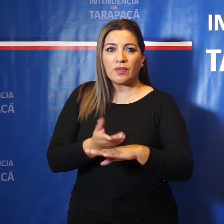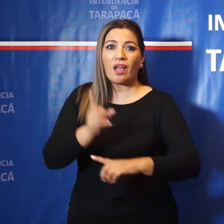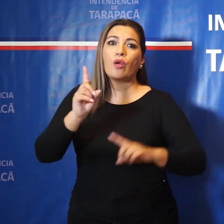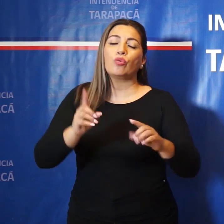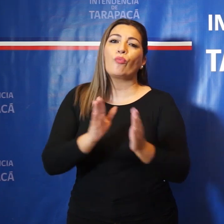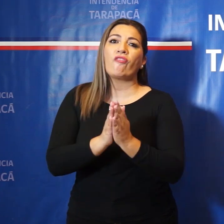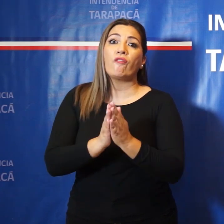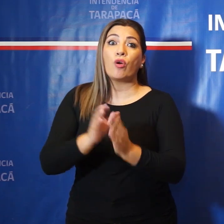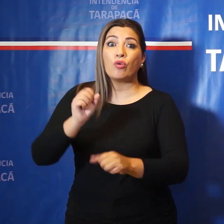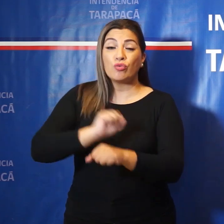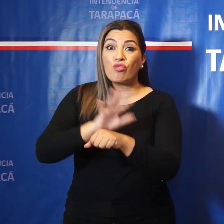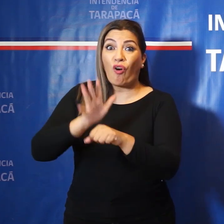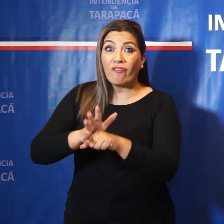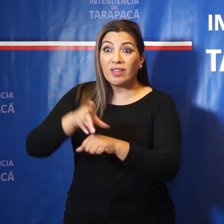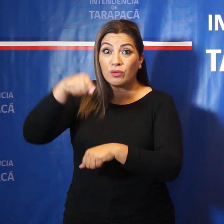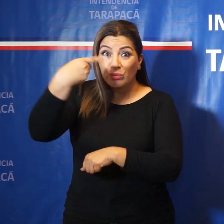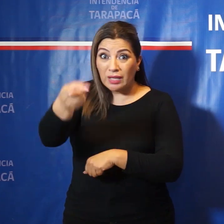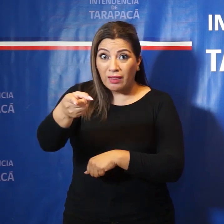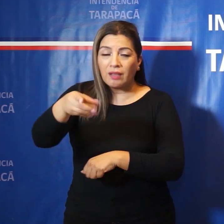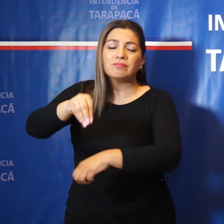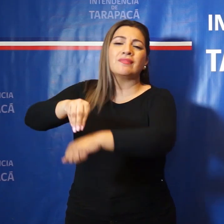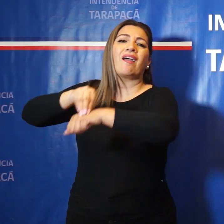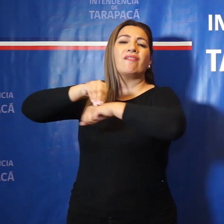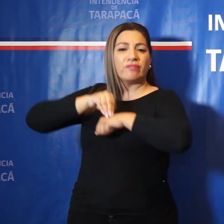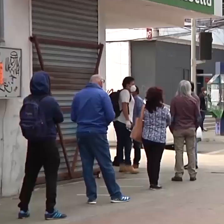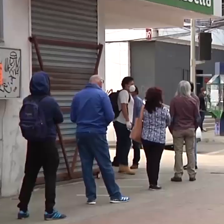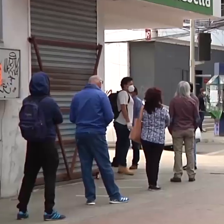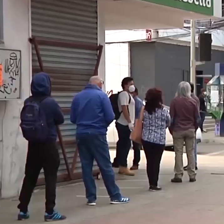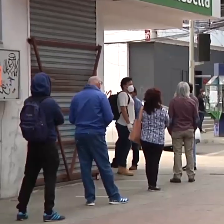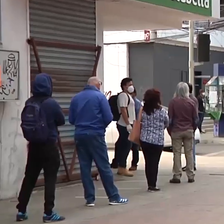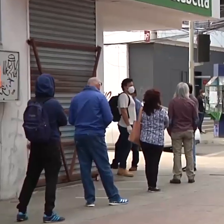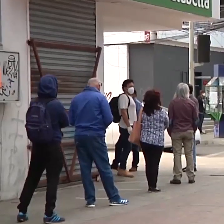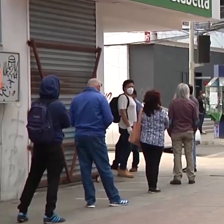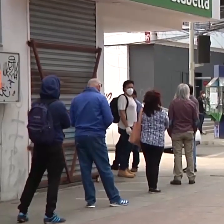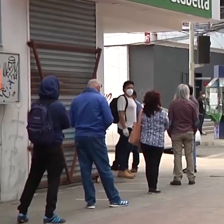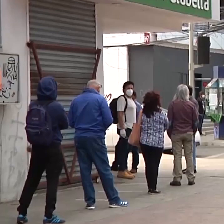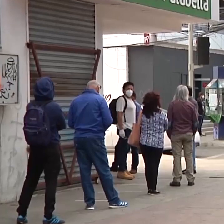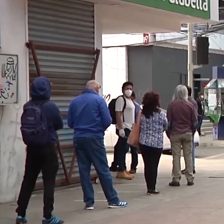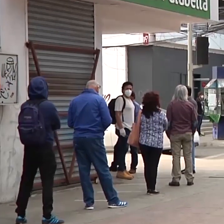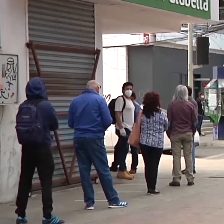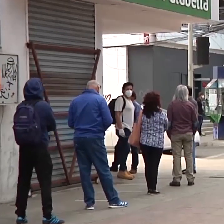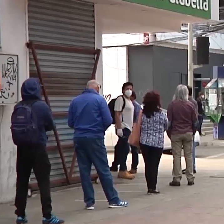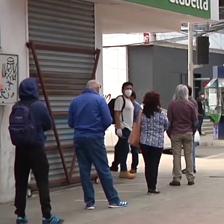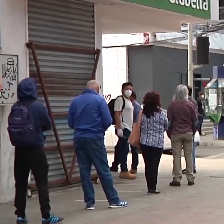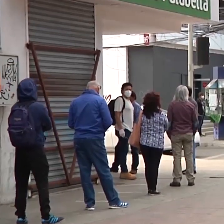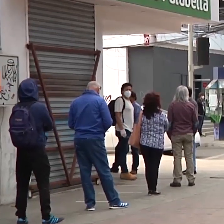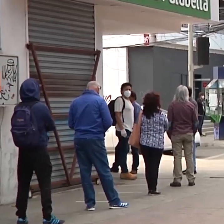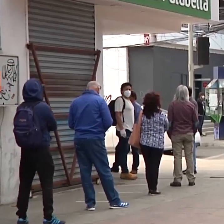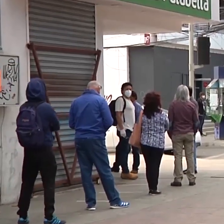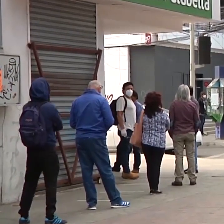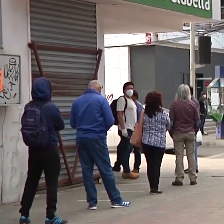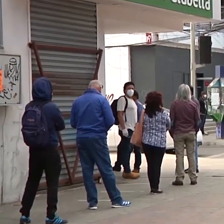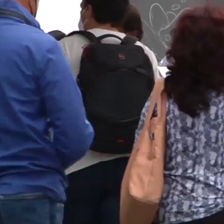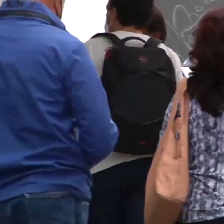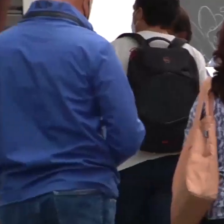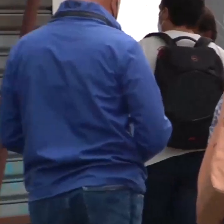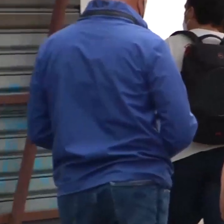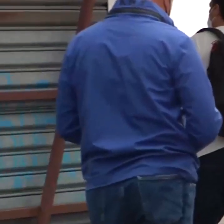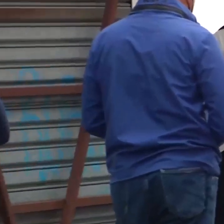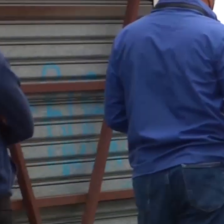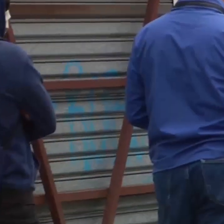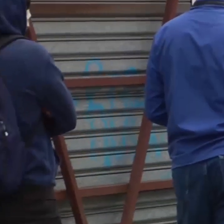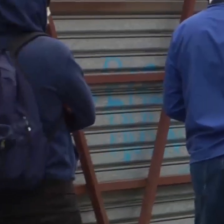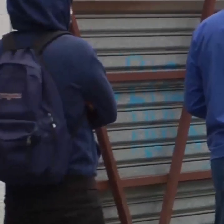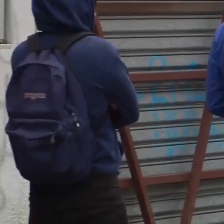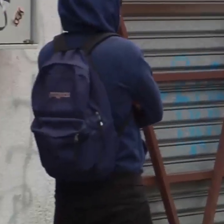contagiados para que la autoridad sanitaria los lleve a una residencia. Estas nuevas medidas vienen a reforzar las 16 ya dadas a conocer por